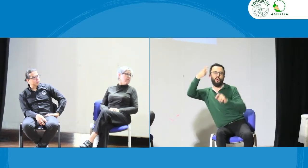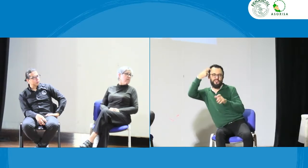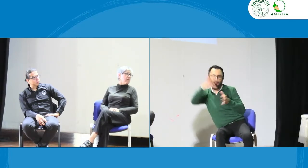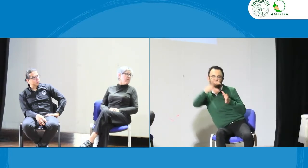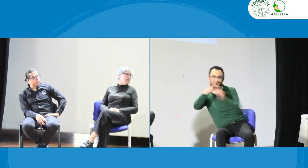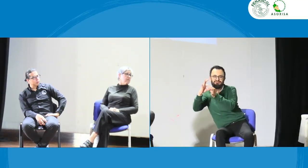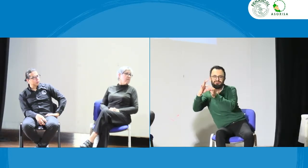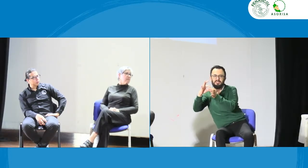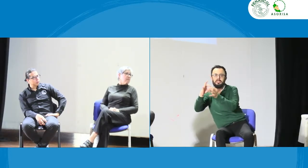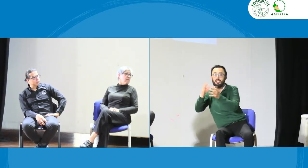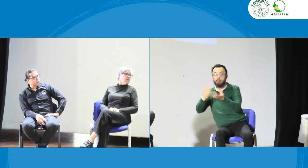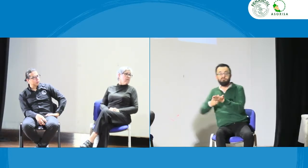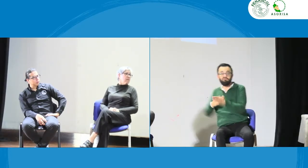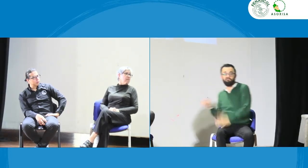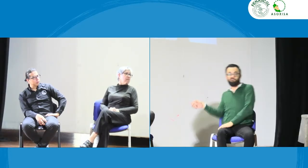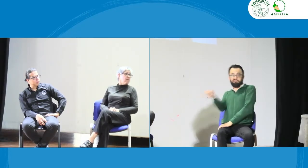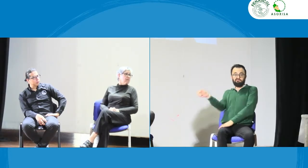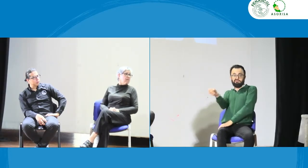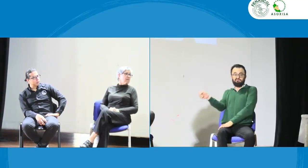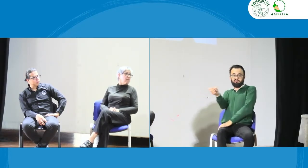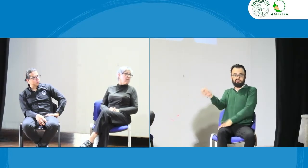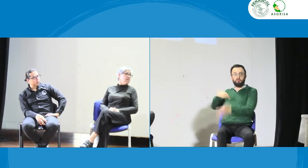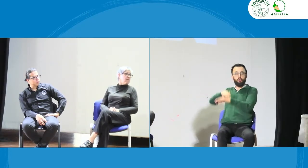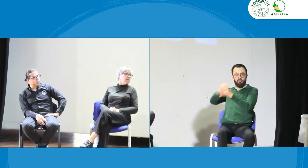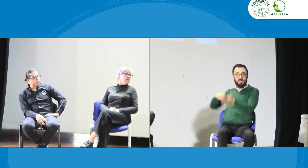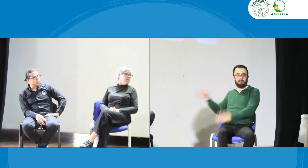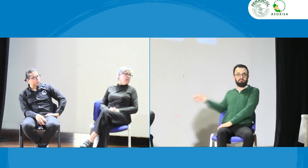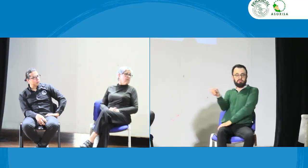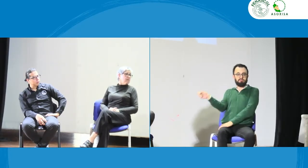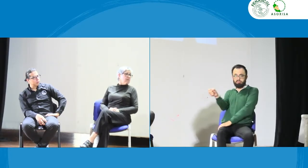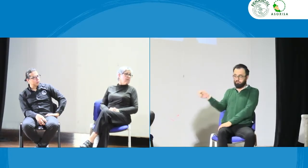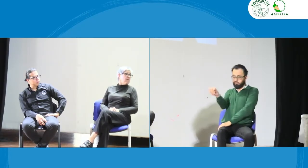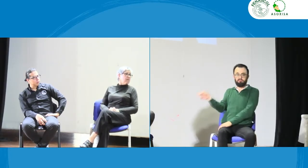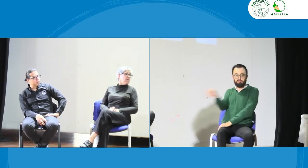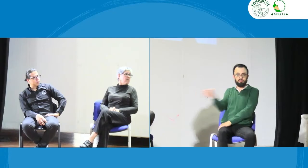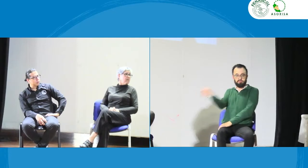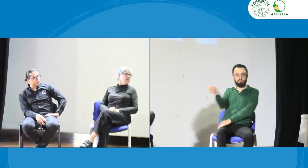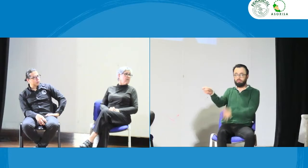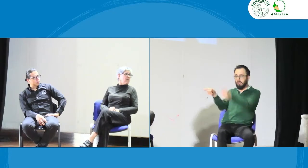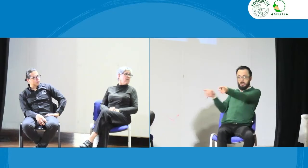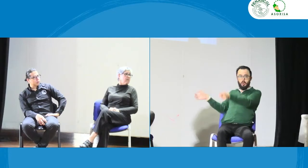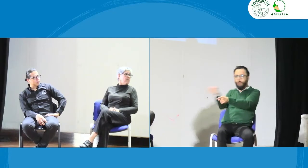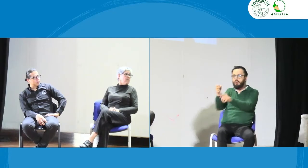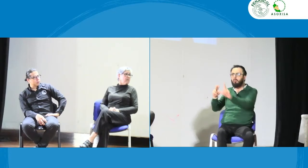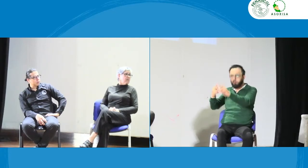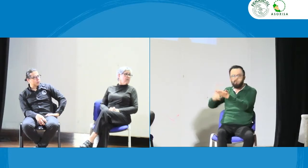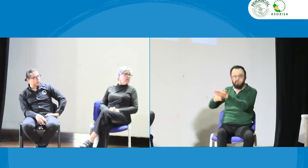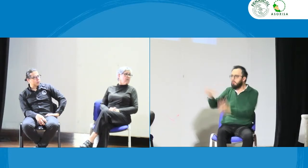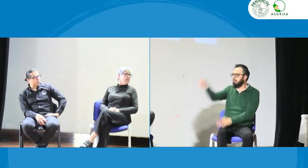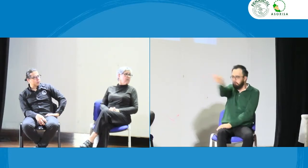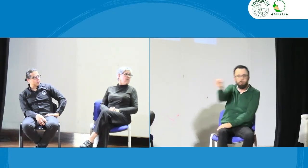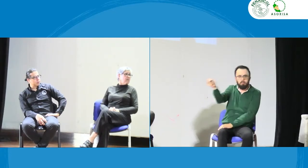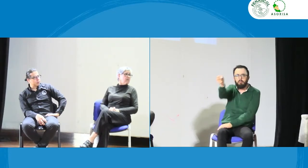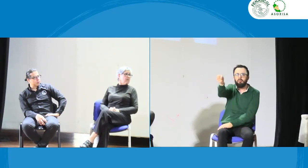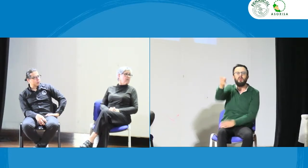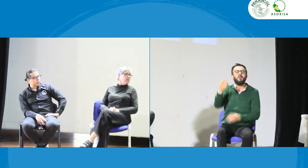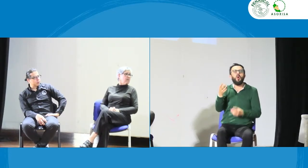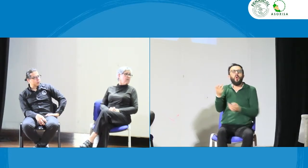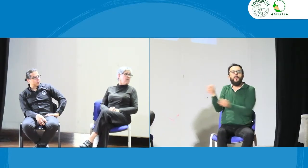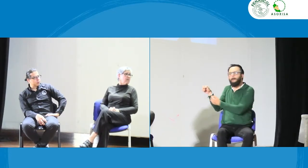a cualquier ente de gobierno y pues puede pedir que esté el servicio de interpretación allí debe estar el servicio